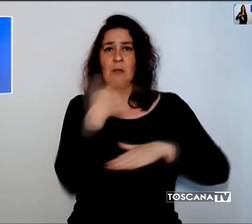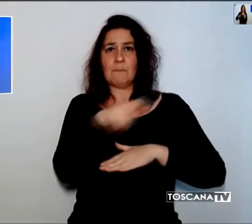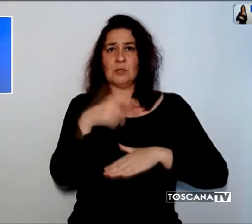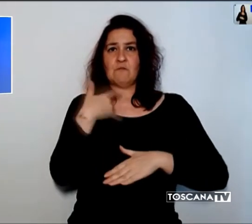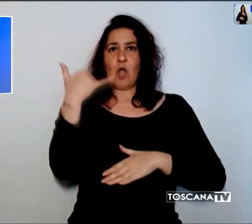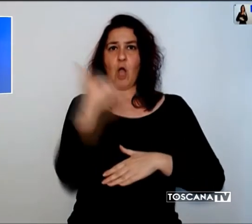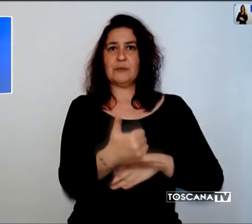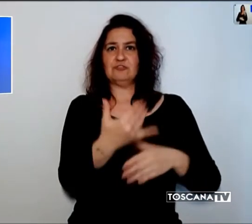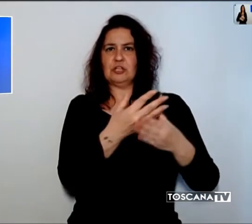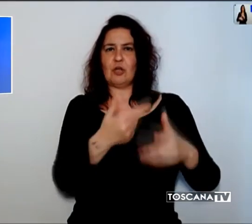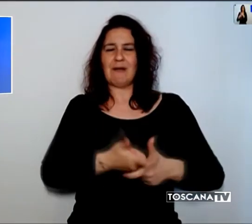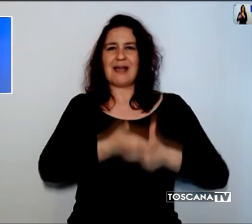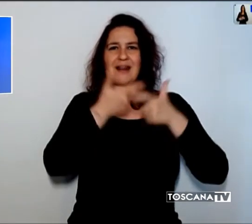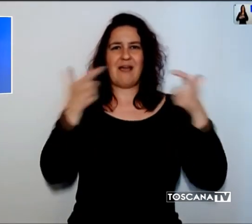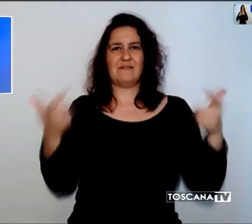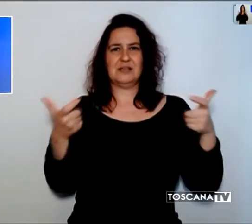concorso.